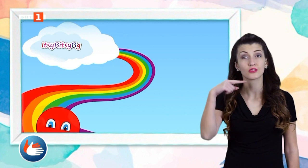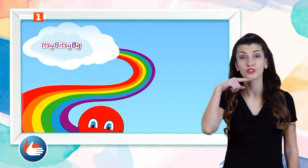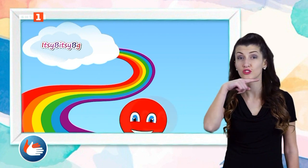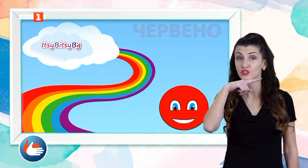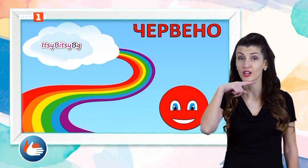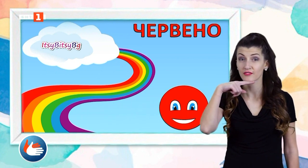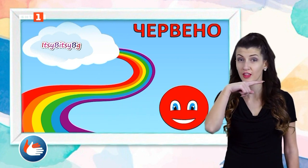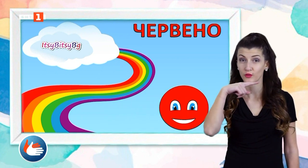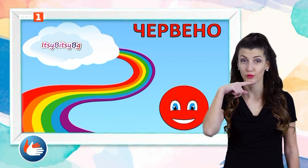Червено